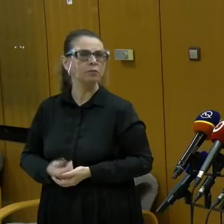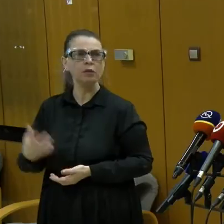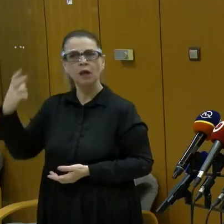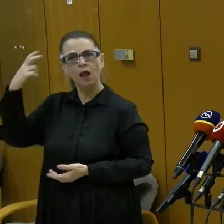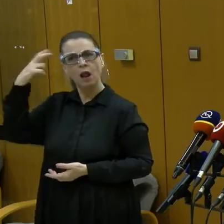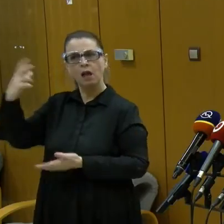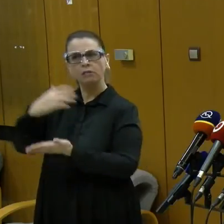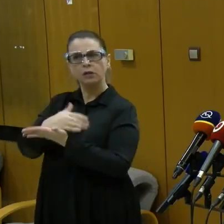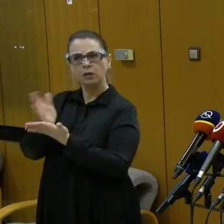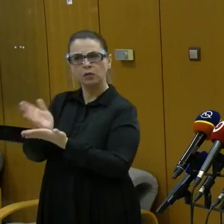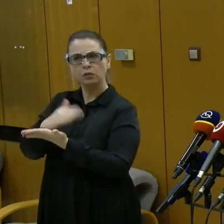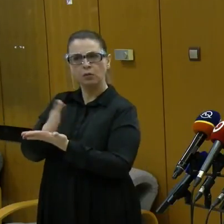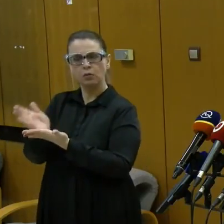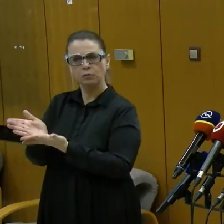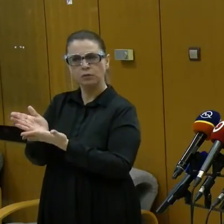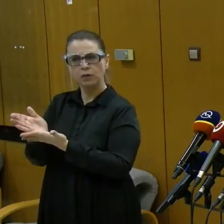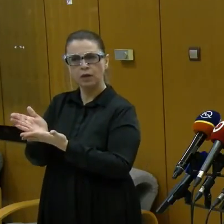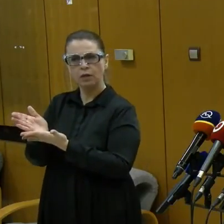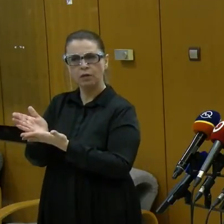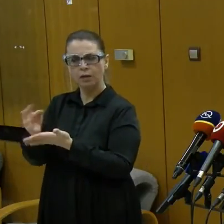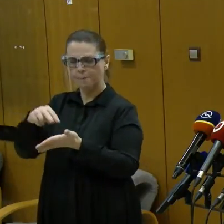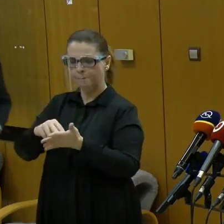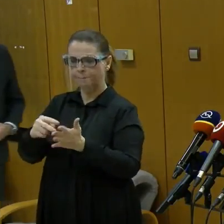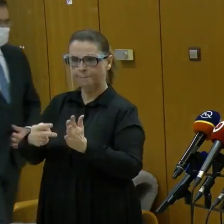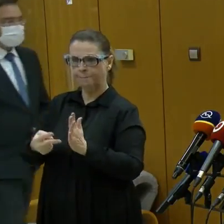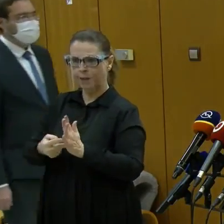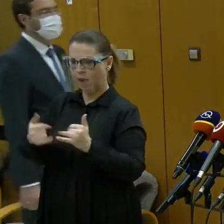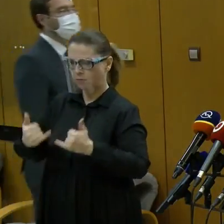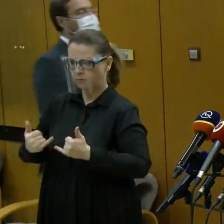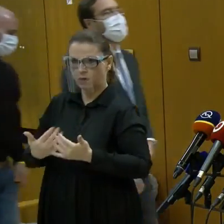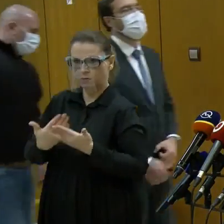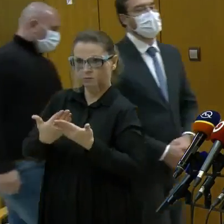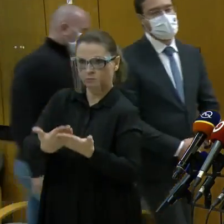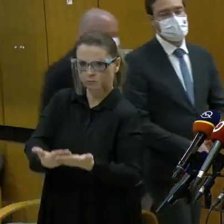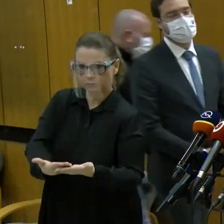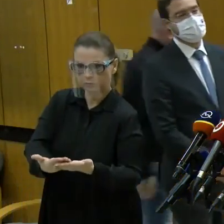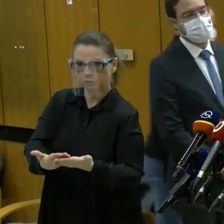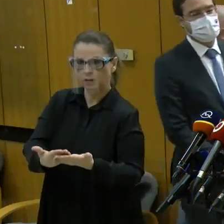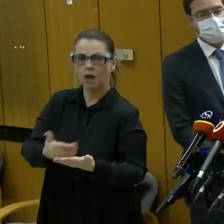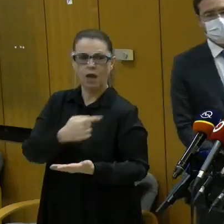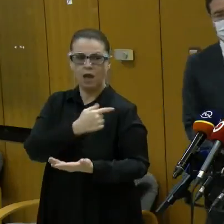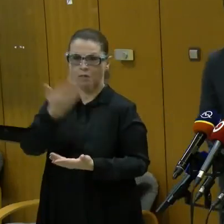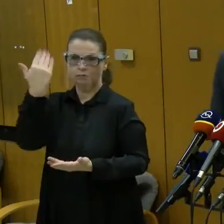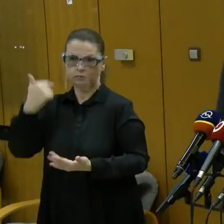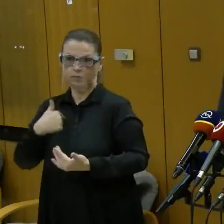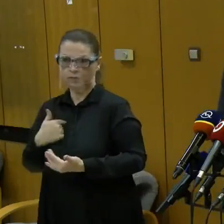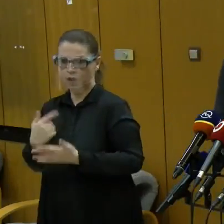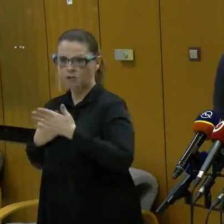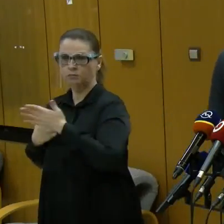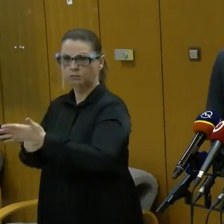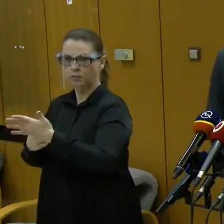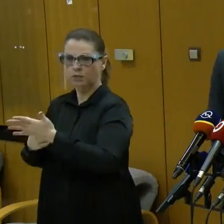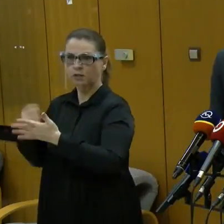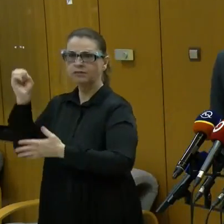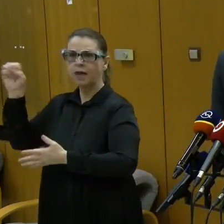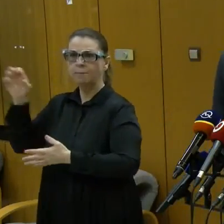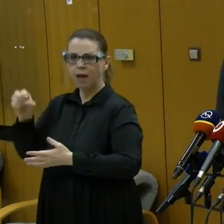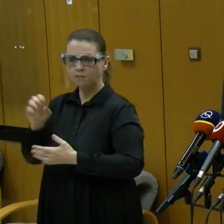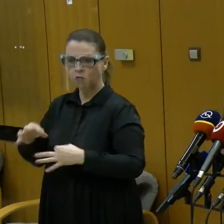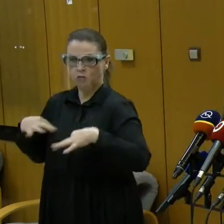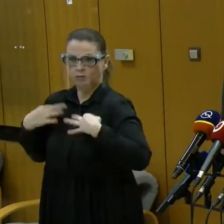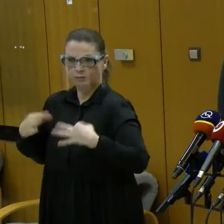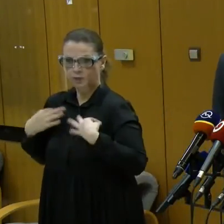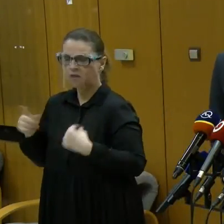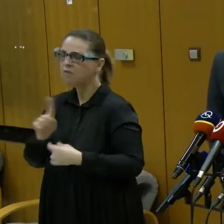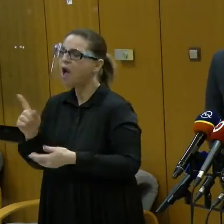hlavný rozdiel medzi týmto plánom, ktorý bol dnes predložený a tým semafórom zdravia, ktorý som predstavil ja, je vlastne len